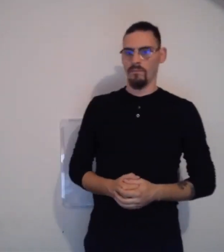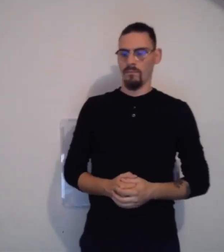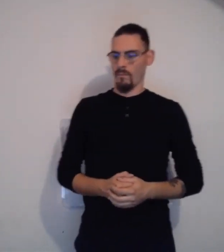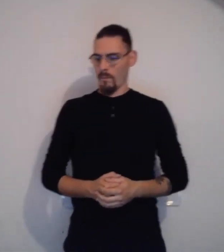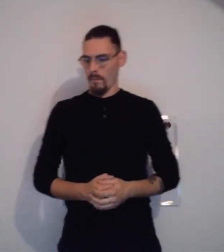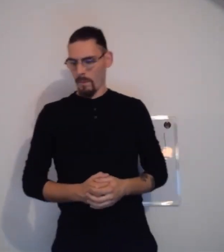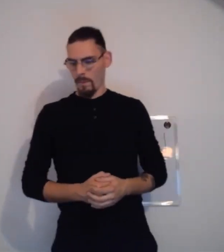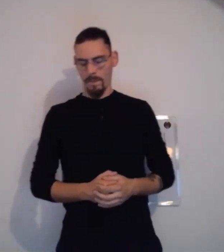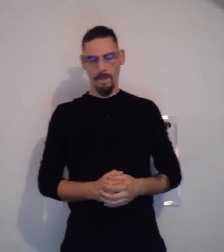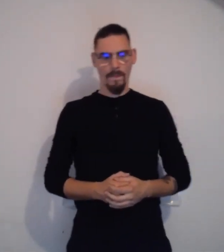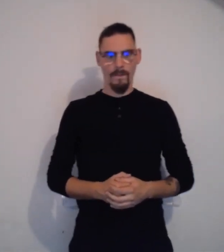Voilà.